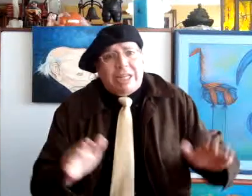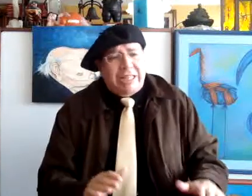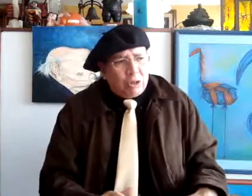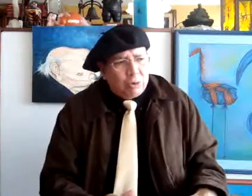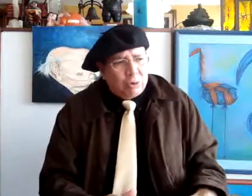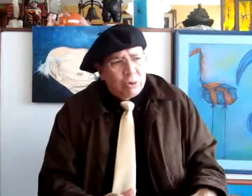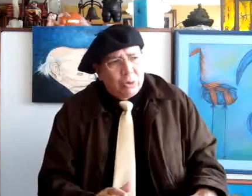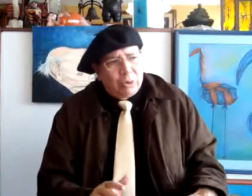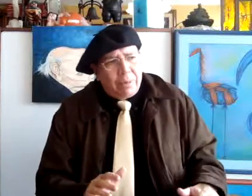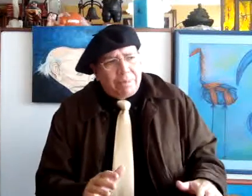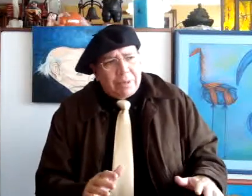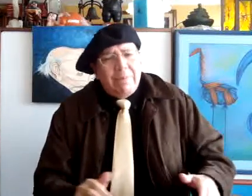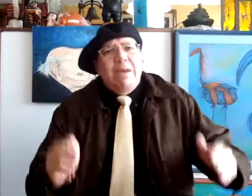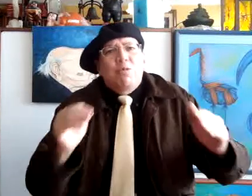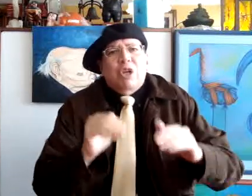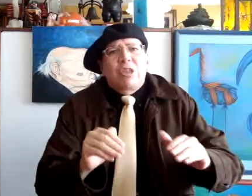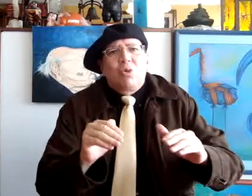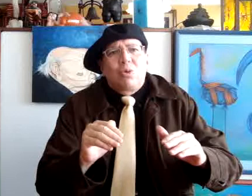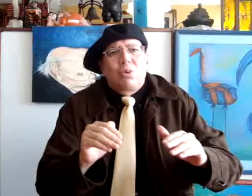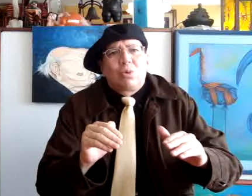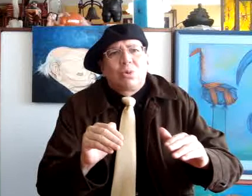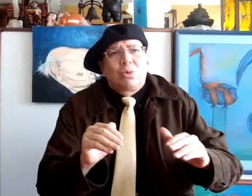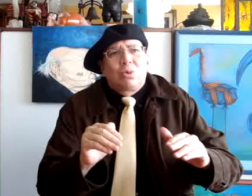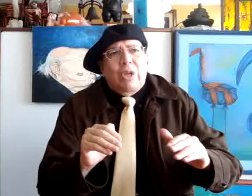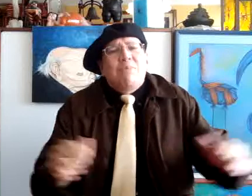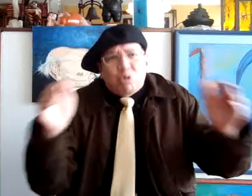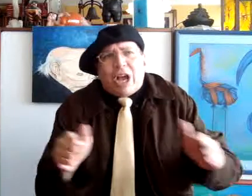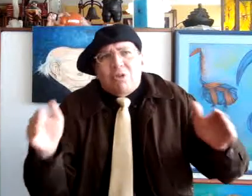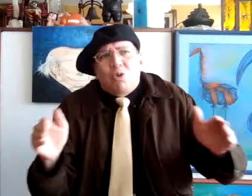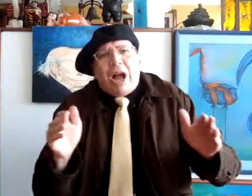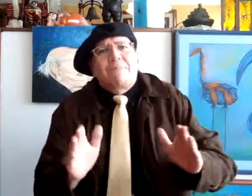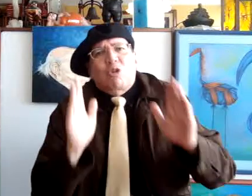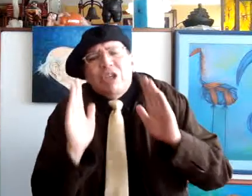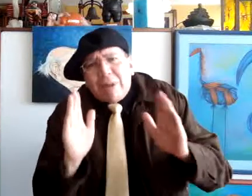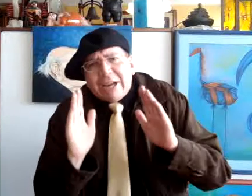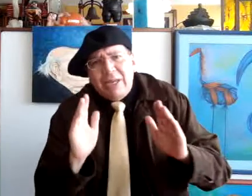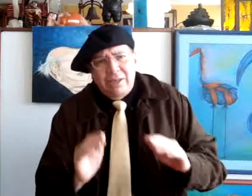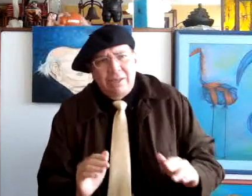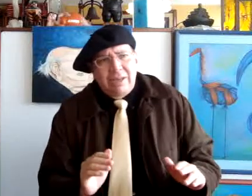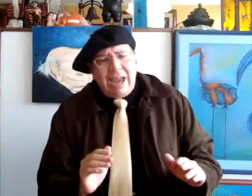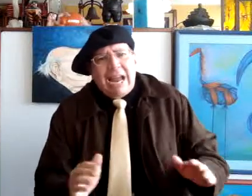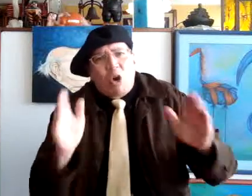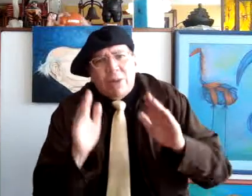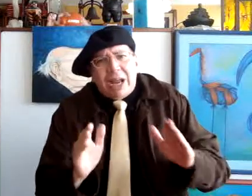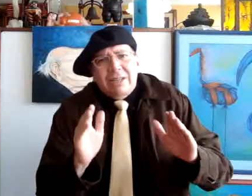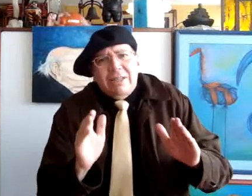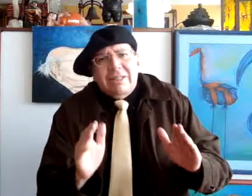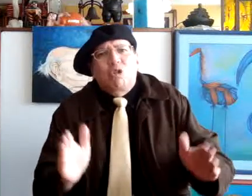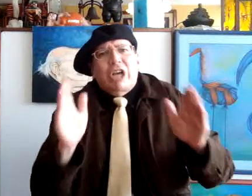arquitectos, me he buscado, he buscado aproximarme a la obra de Oscar